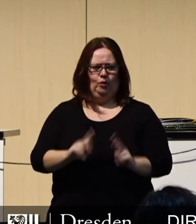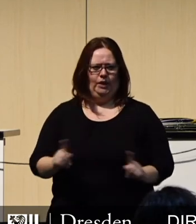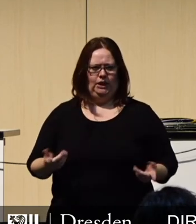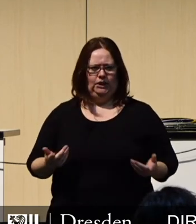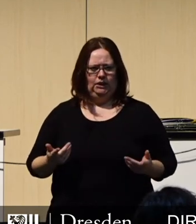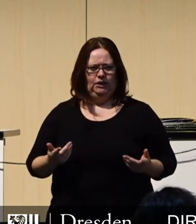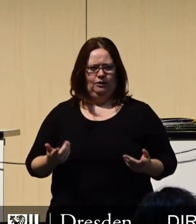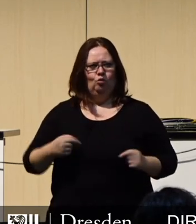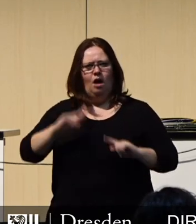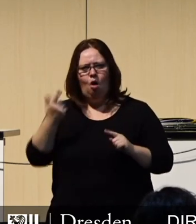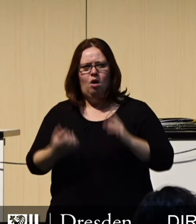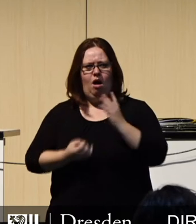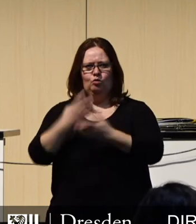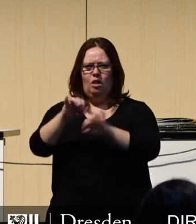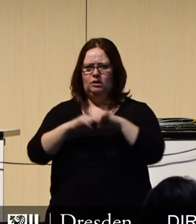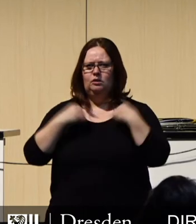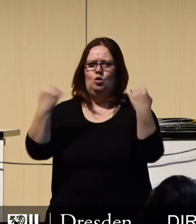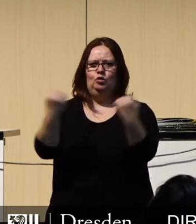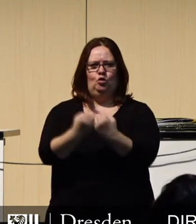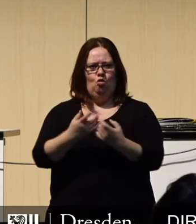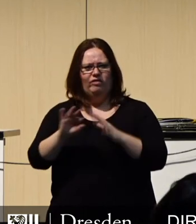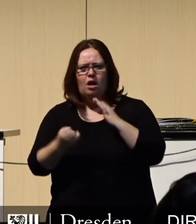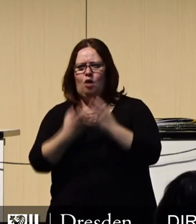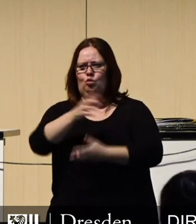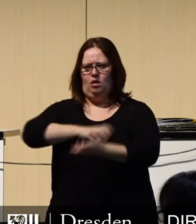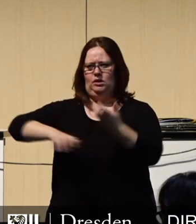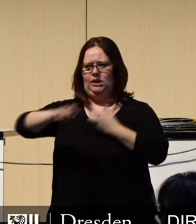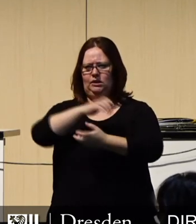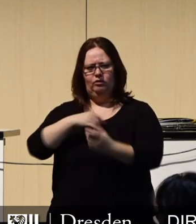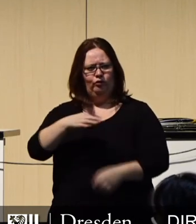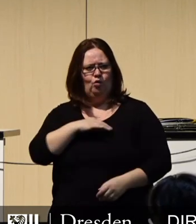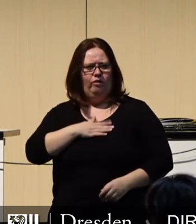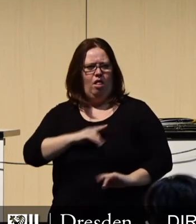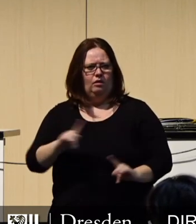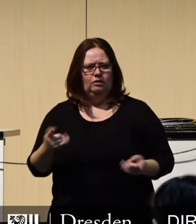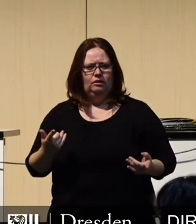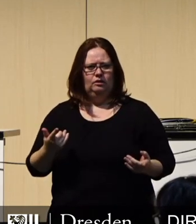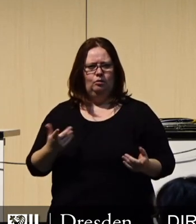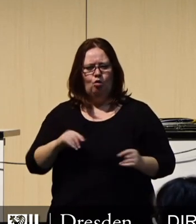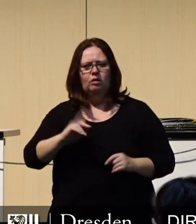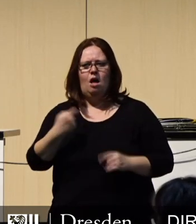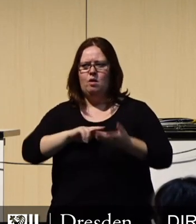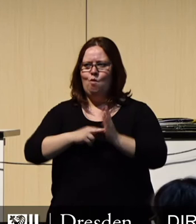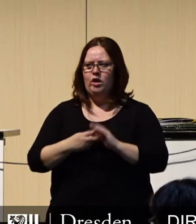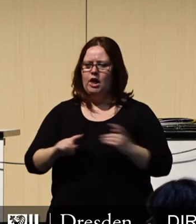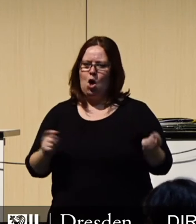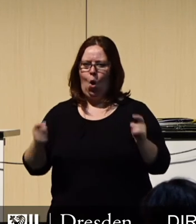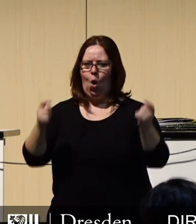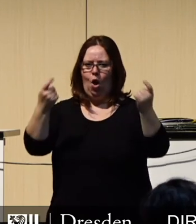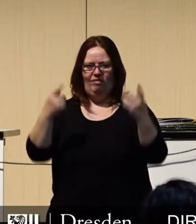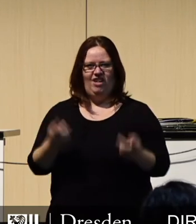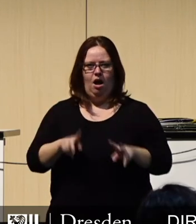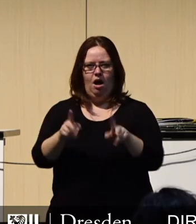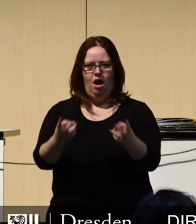Hintergrund der aktuellen Situation, der aktuellen Krise für gefährlich, daraus ein politisches Kampffeld zu machen.